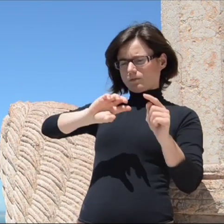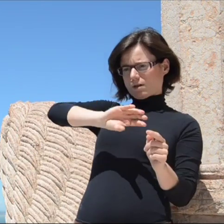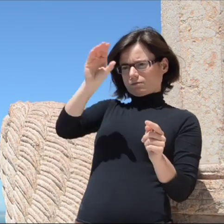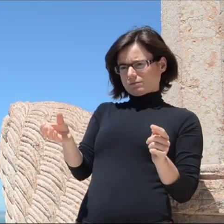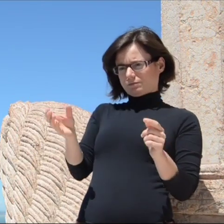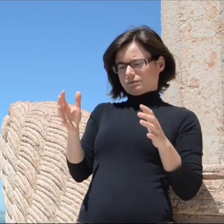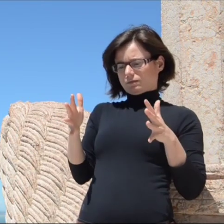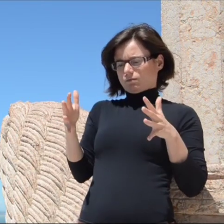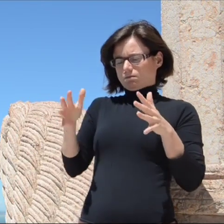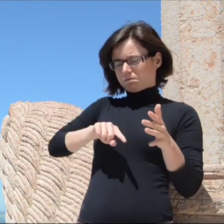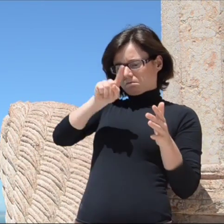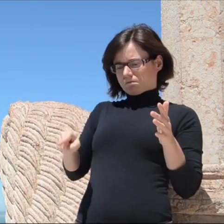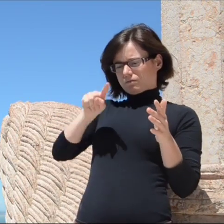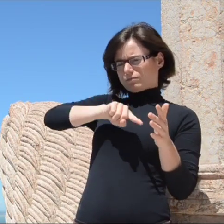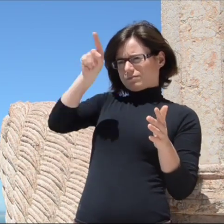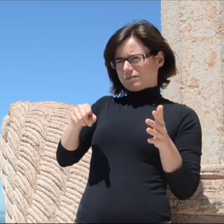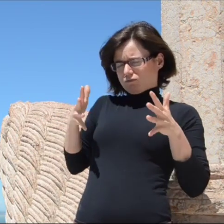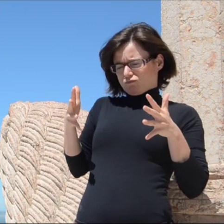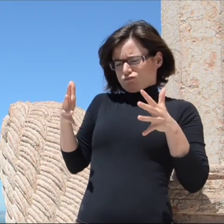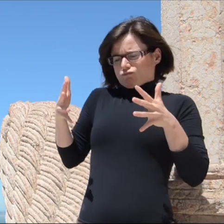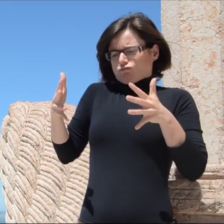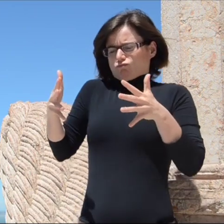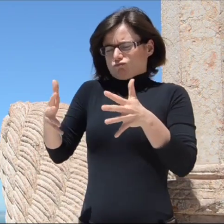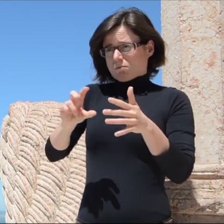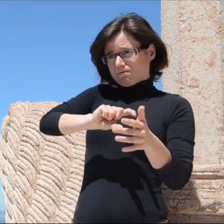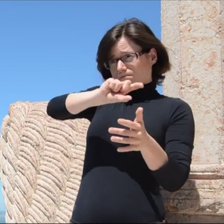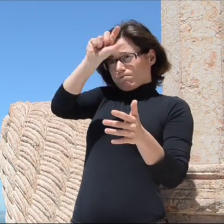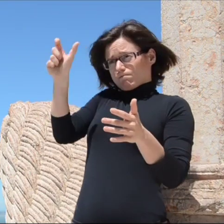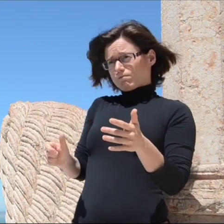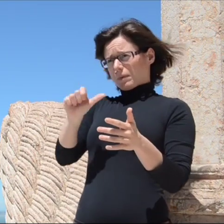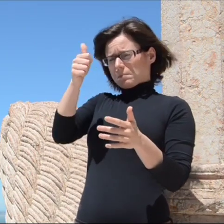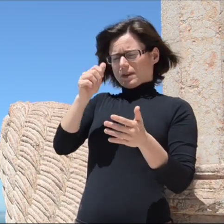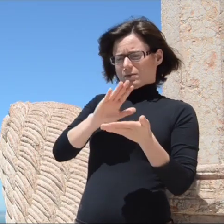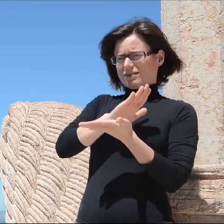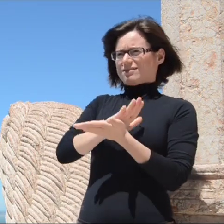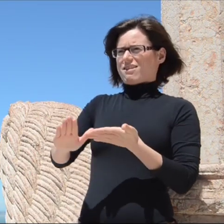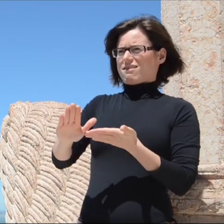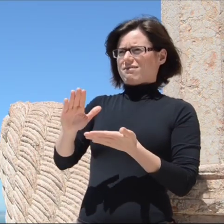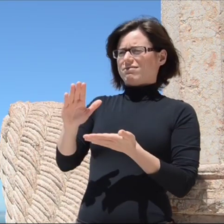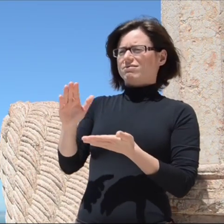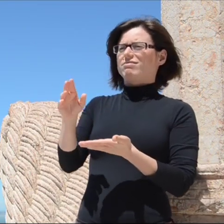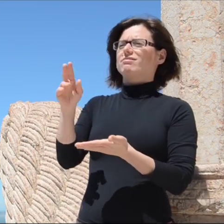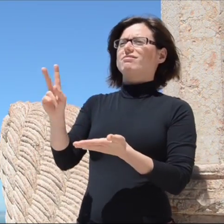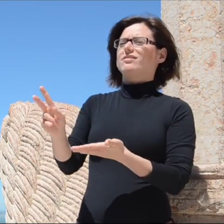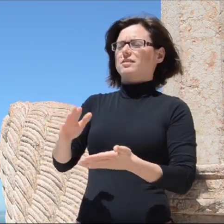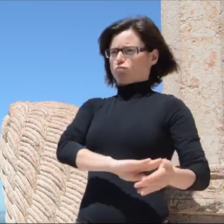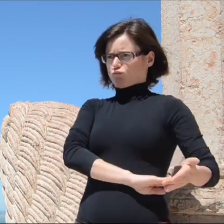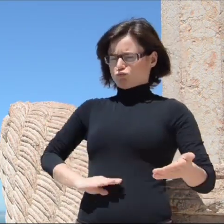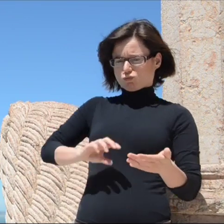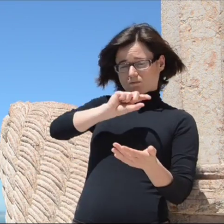Esso ha una profonda strombatura ed è adorno di fasci di colonne reggenti archi ogivali, nel cui giro si trovano busti